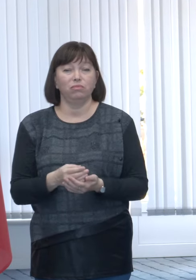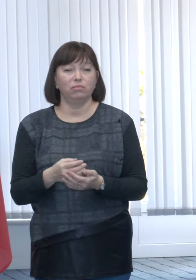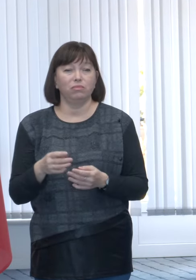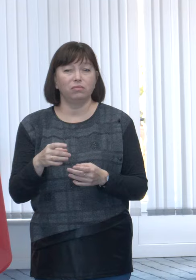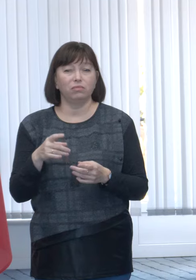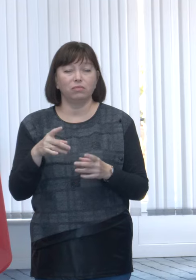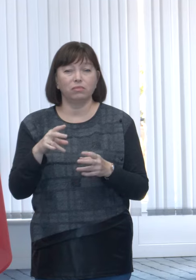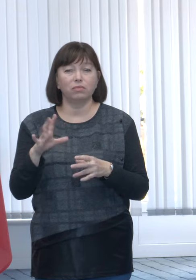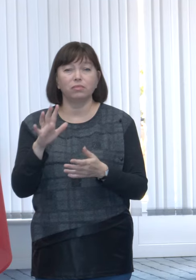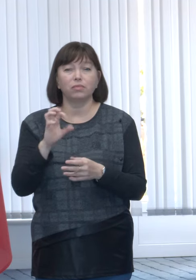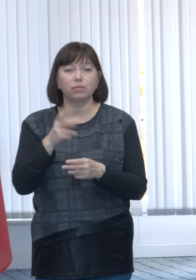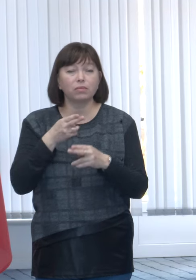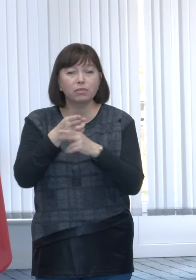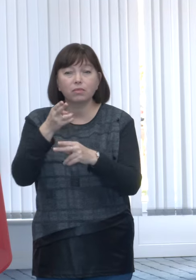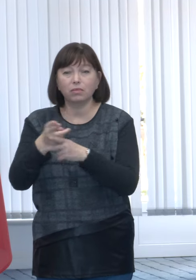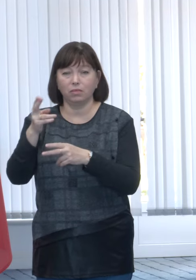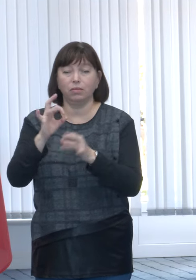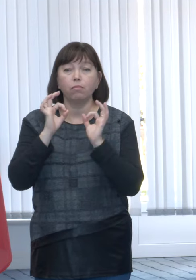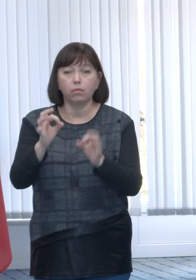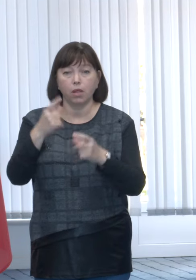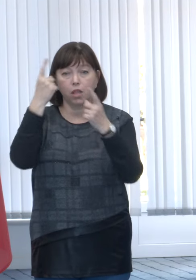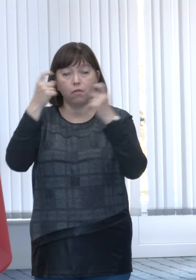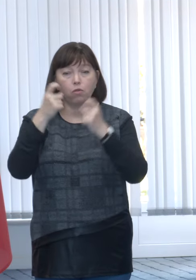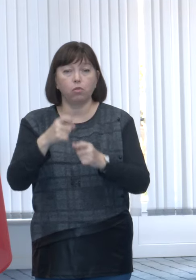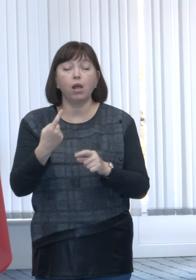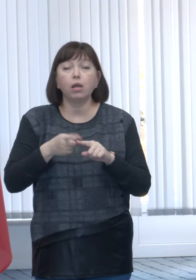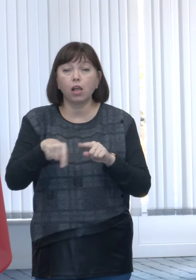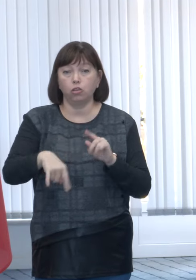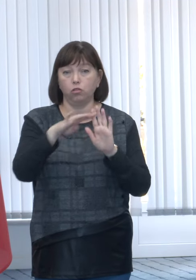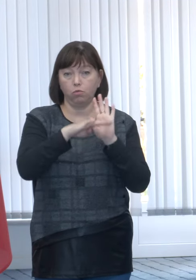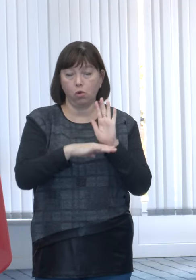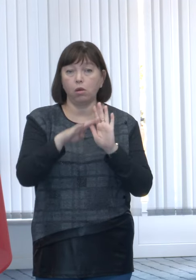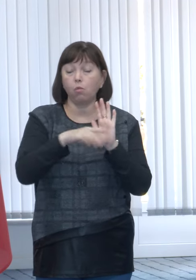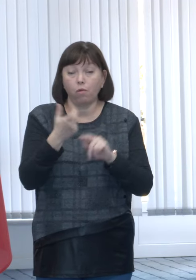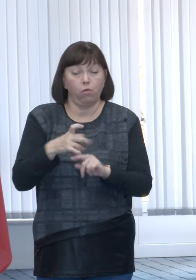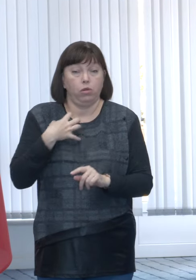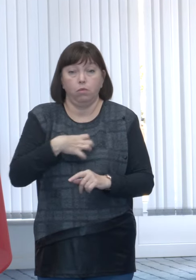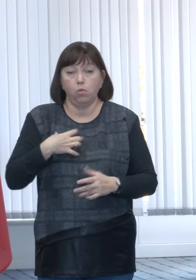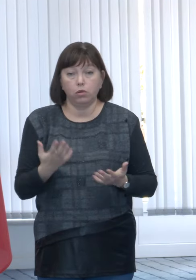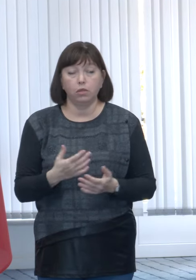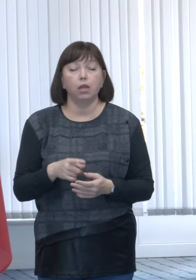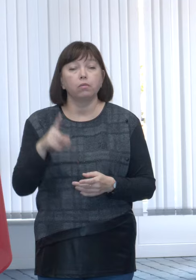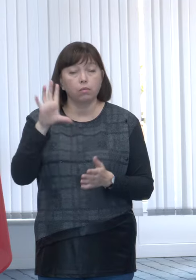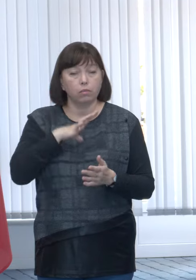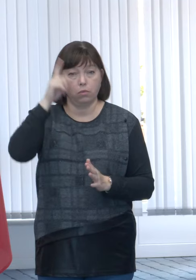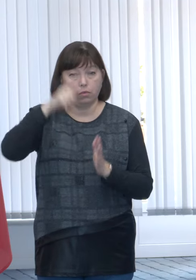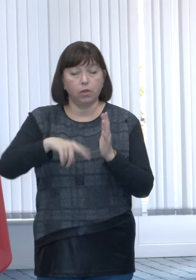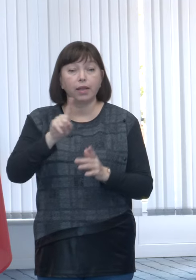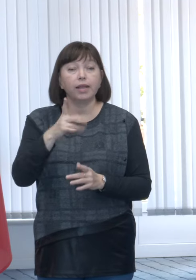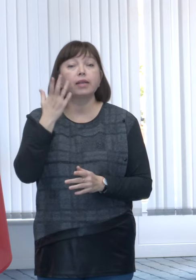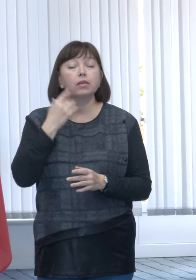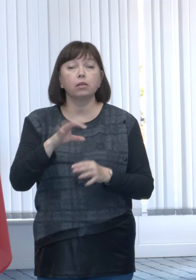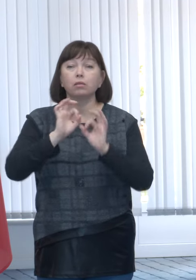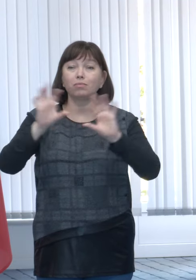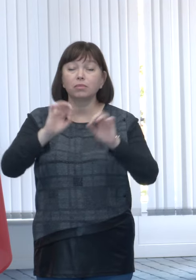denaturare a unor informații foarte importante, un program extrem de important, să ne asigurăm că atunci când